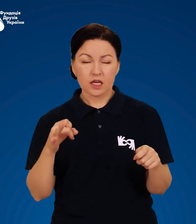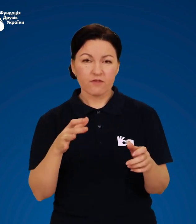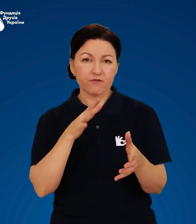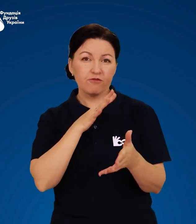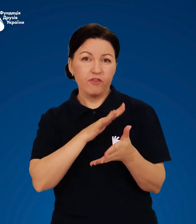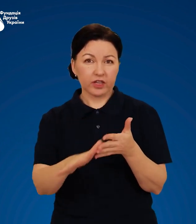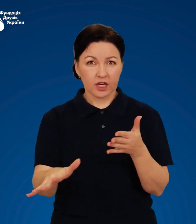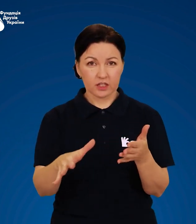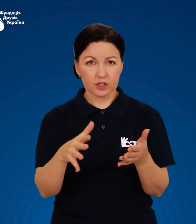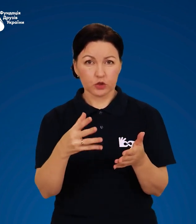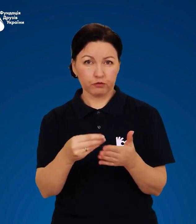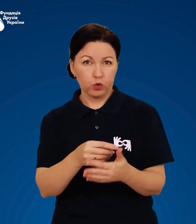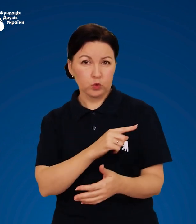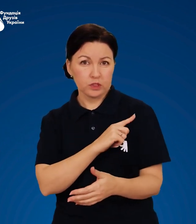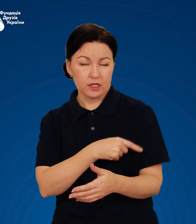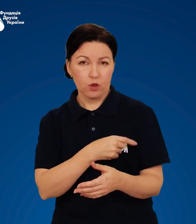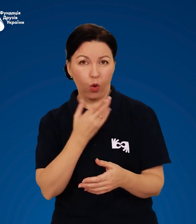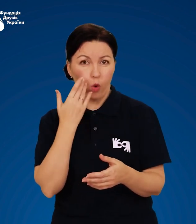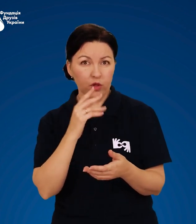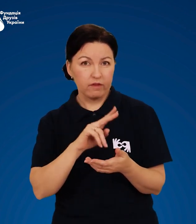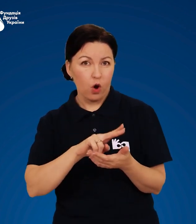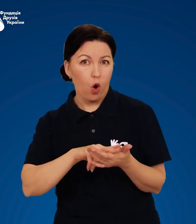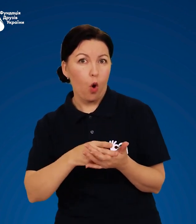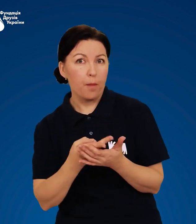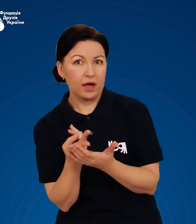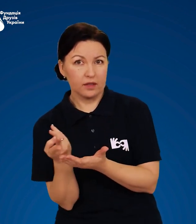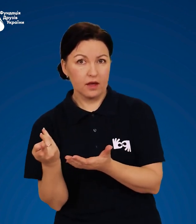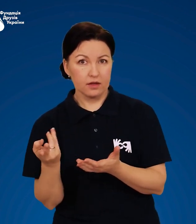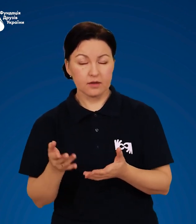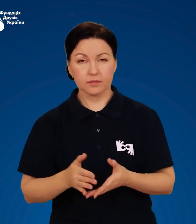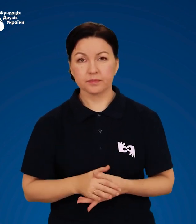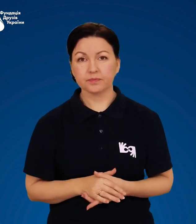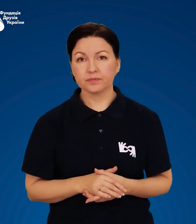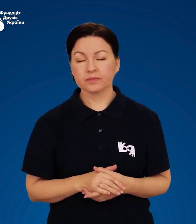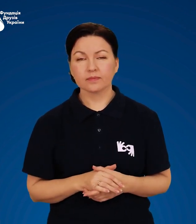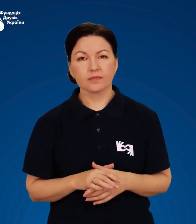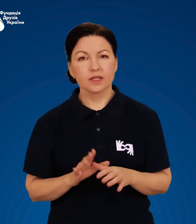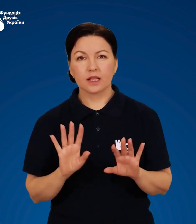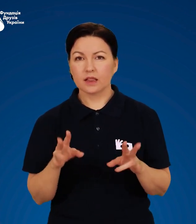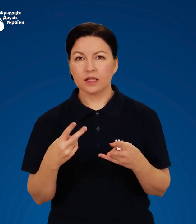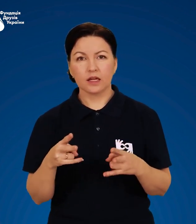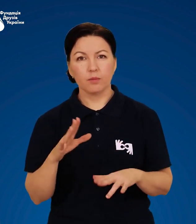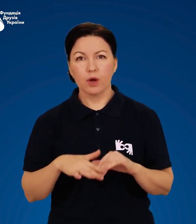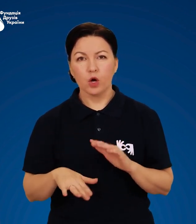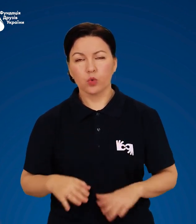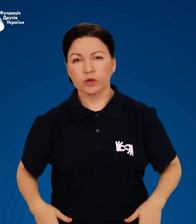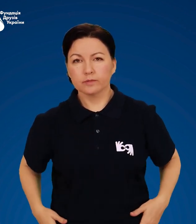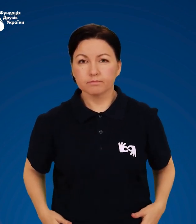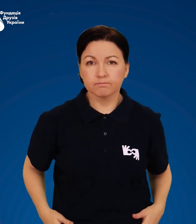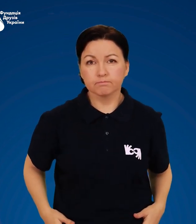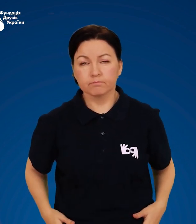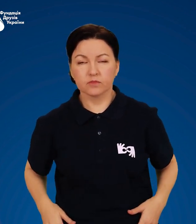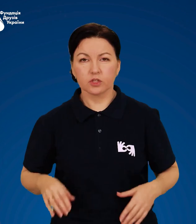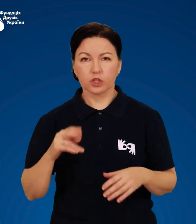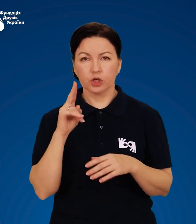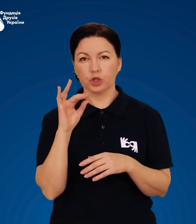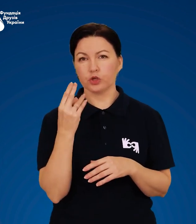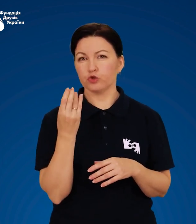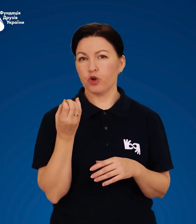і витратить свою силу при обертанні. Не тримайте руки в кишенях. Це